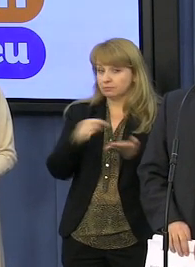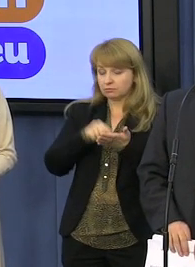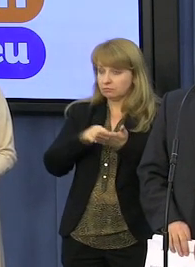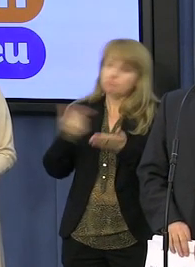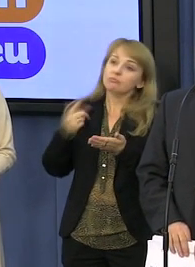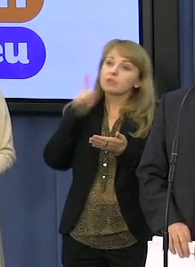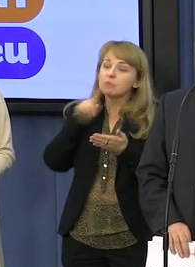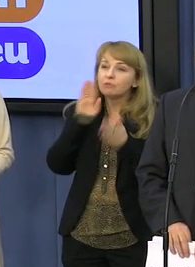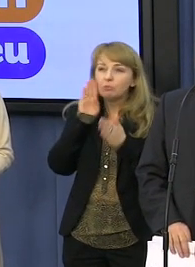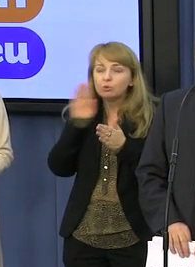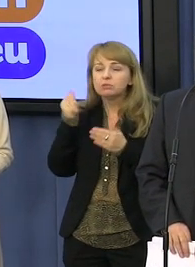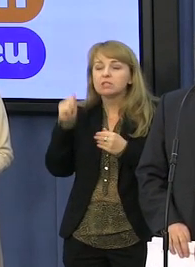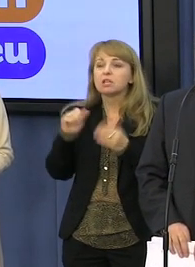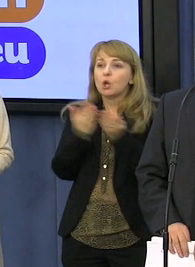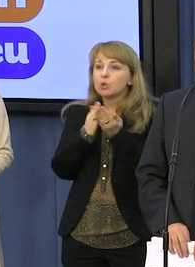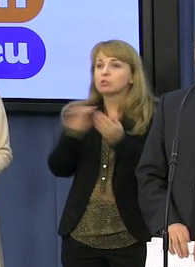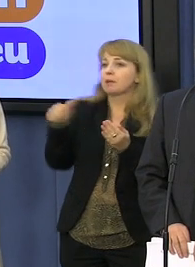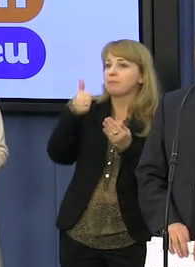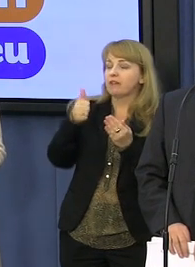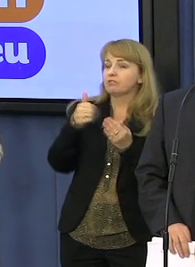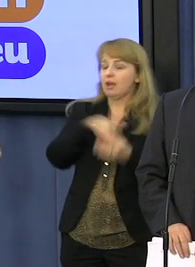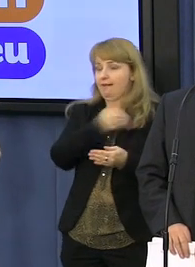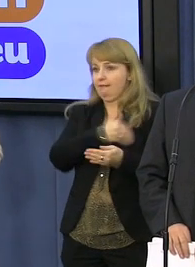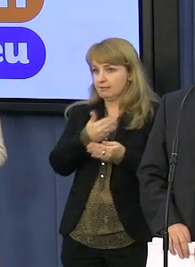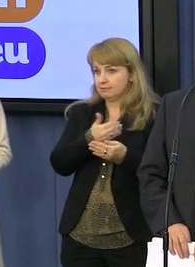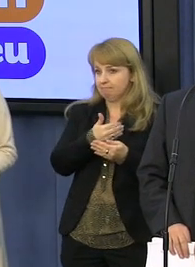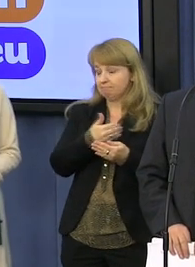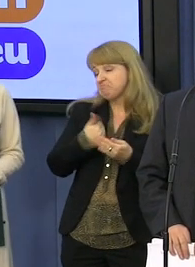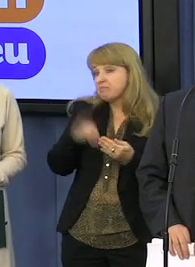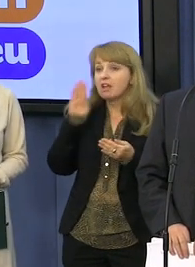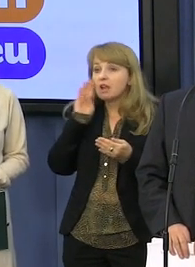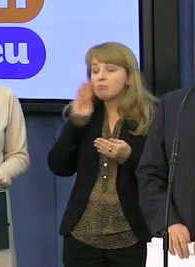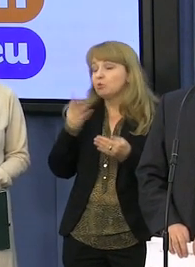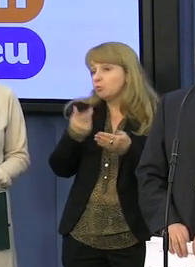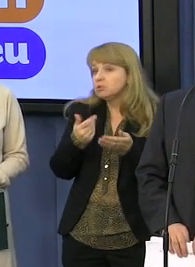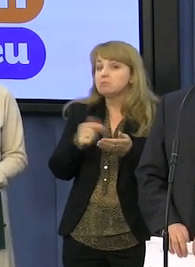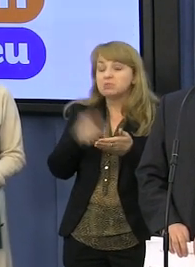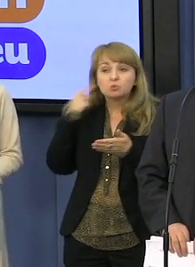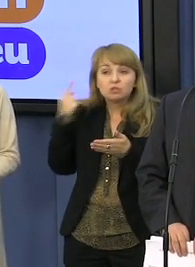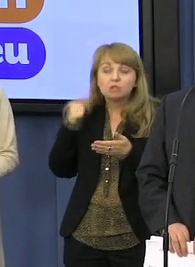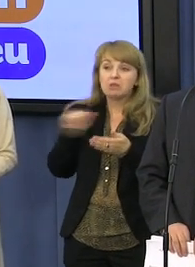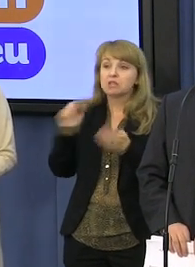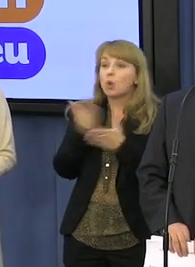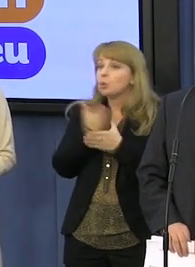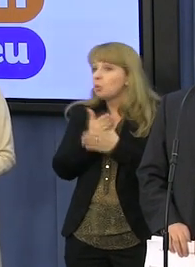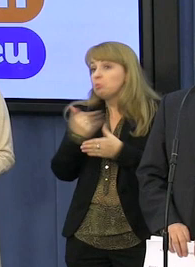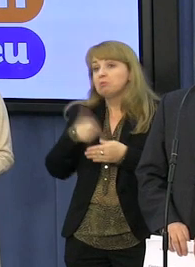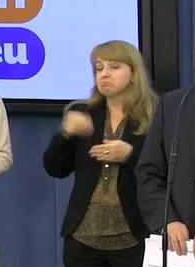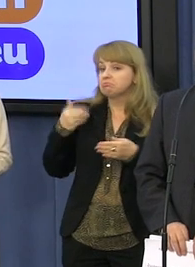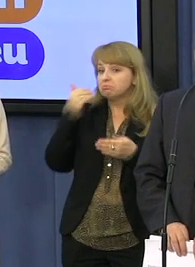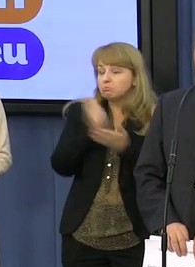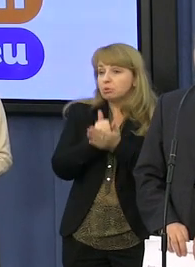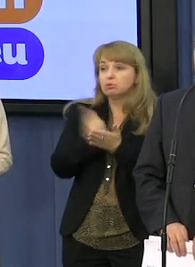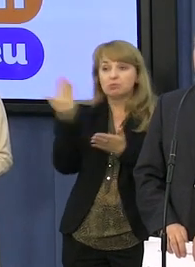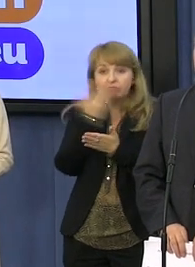pierwszoklasistów. Mówimy o wszystkim jako podobno, ponieważ z dokumentów, które są w Sejmie nie można tego wyczytać.